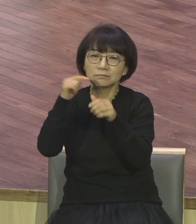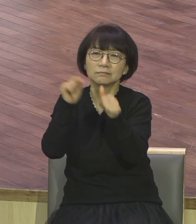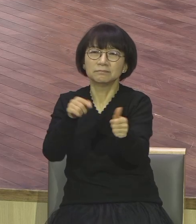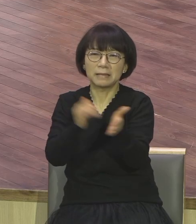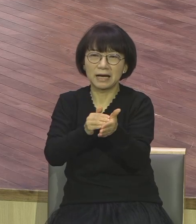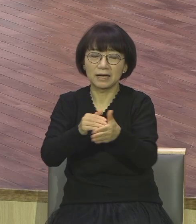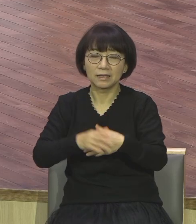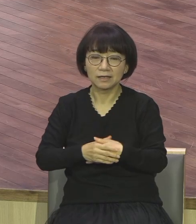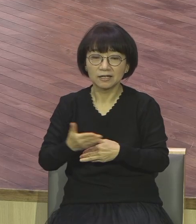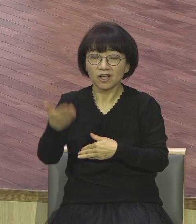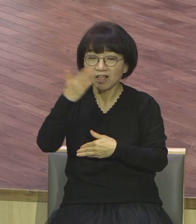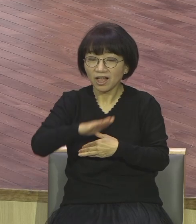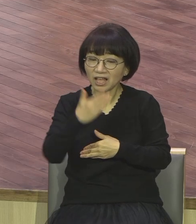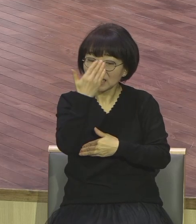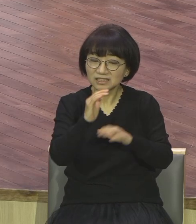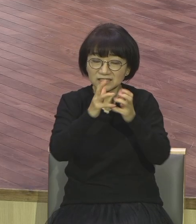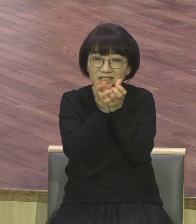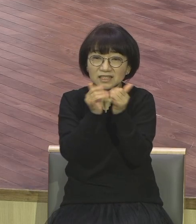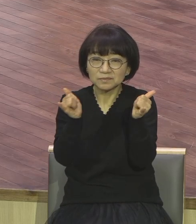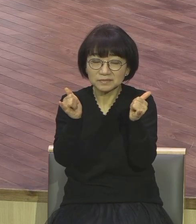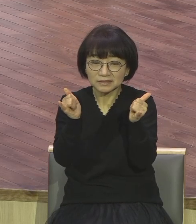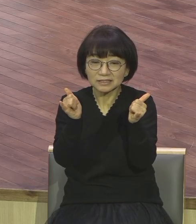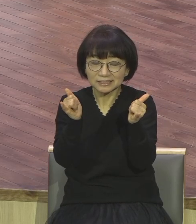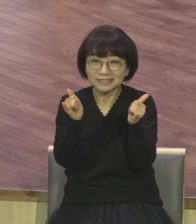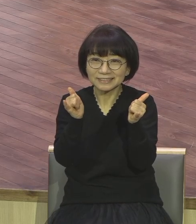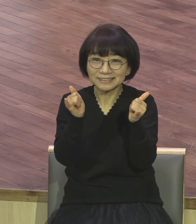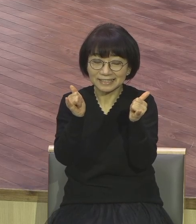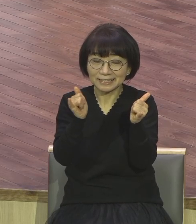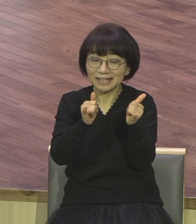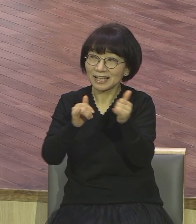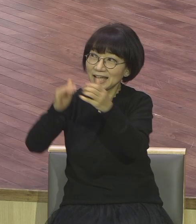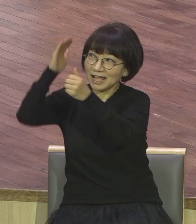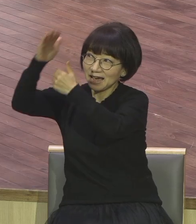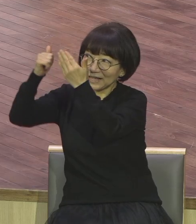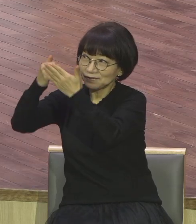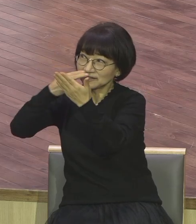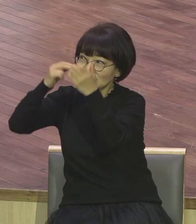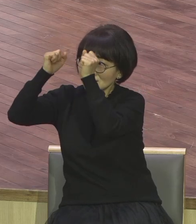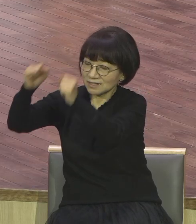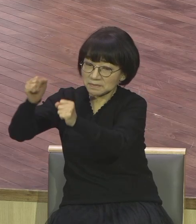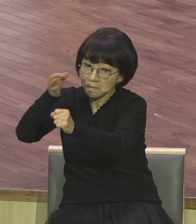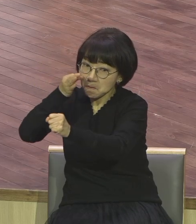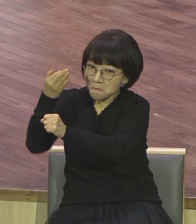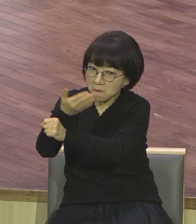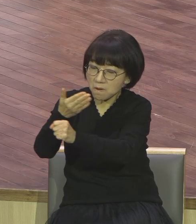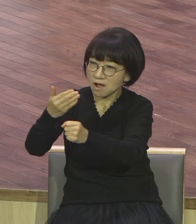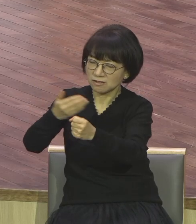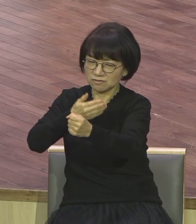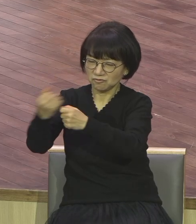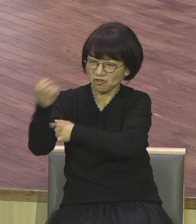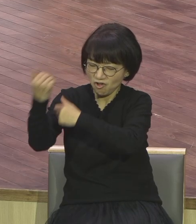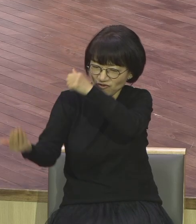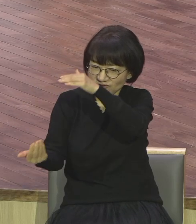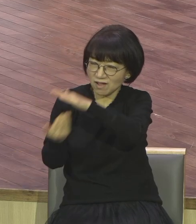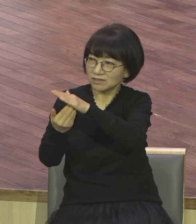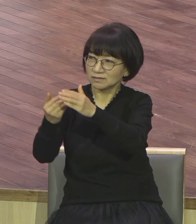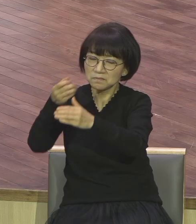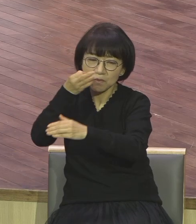그런데 이스라엘 백성들을 선택해서 하나님이 살아계신과 하나님의 전능하심을 보여주려고 여러 사건 문제